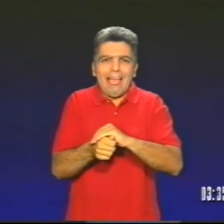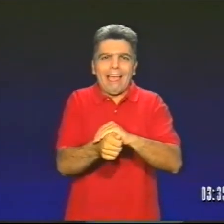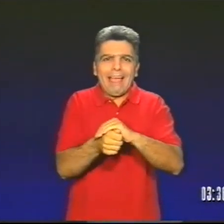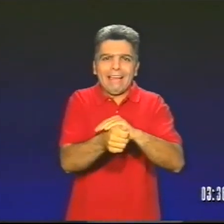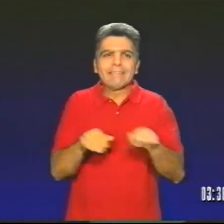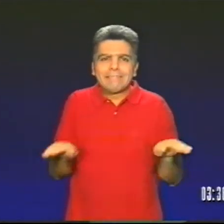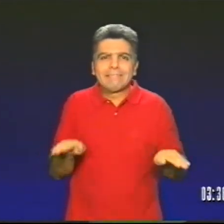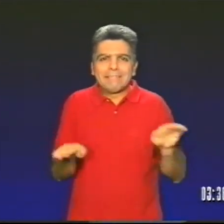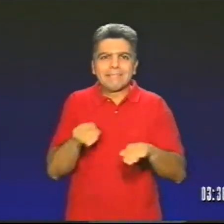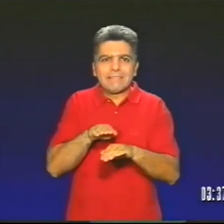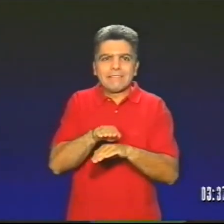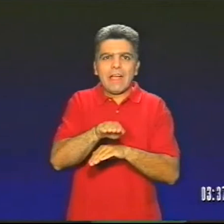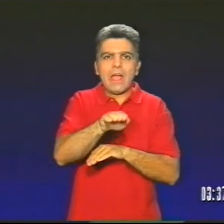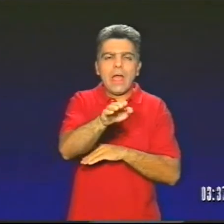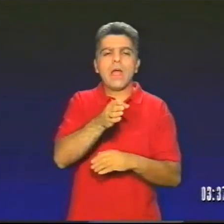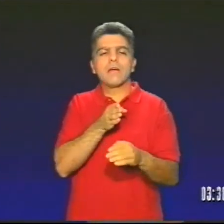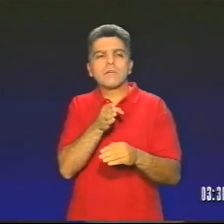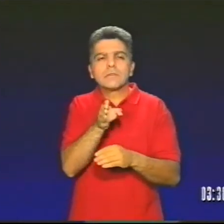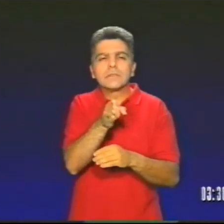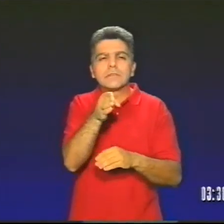περπατάει Να περπατάει, να περπατάει και να τρέχει σιγά σιγά